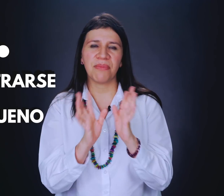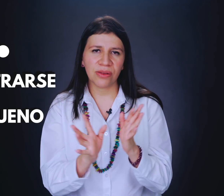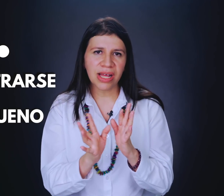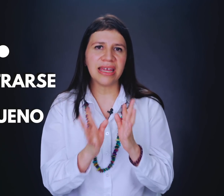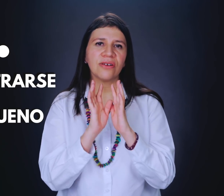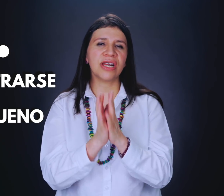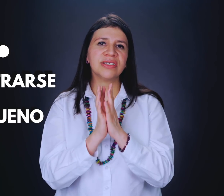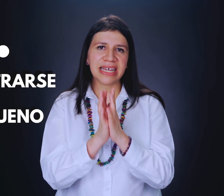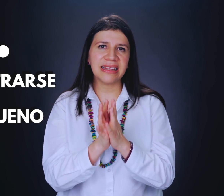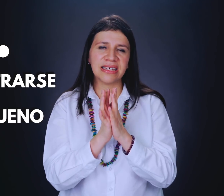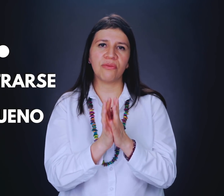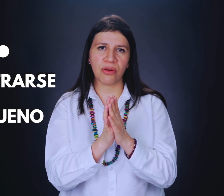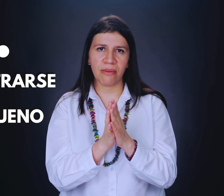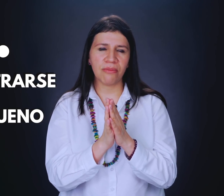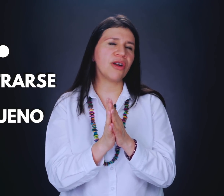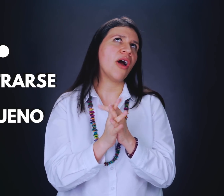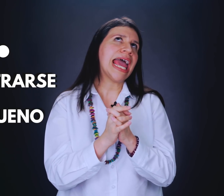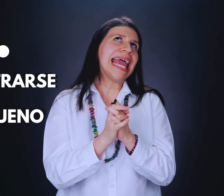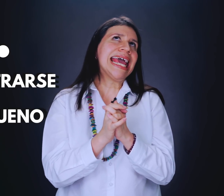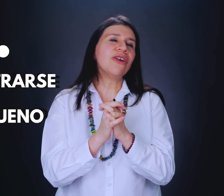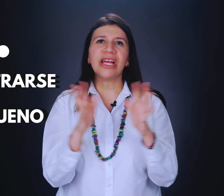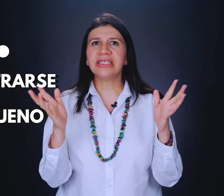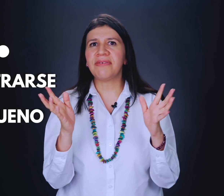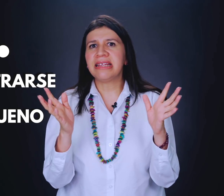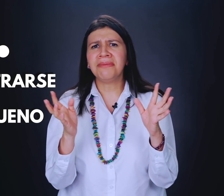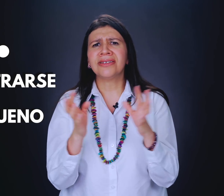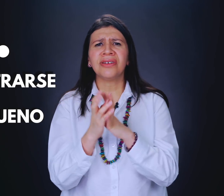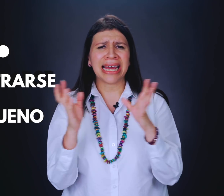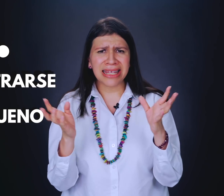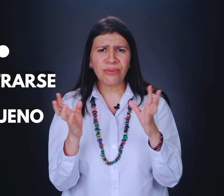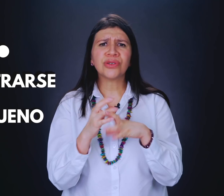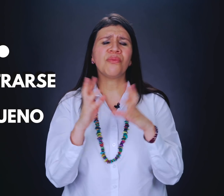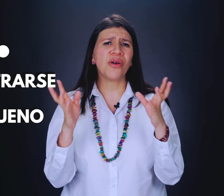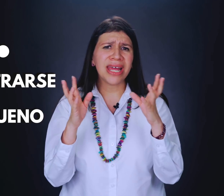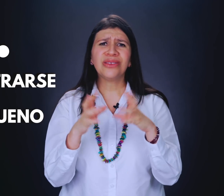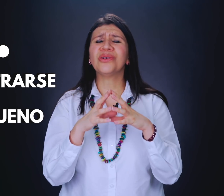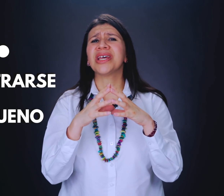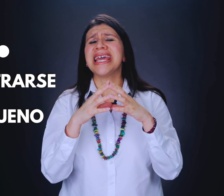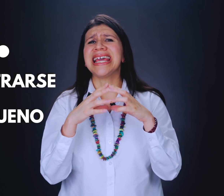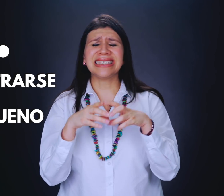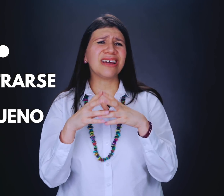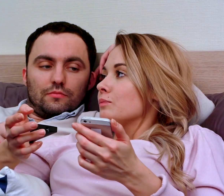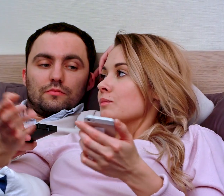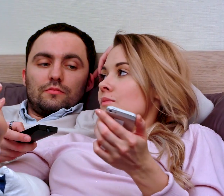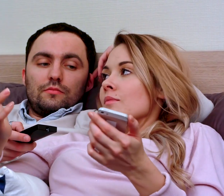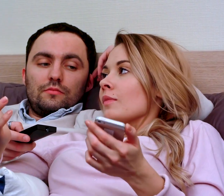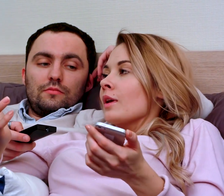perdure y los celos dejen de ser un problema. Bueno, los celos definitivamente son negativos, son violentos y hacen que uno sufra muchísimo,